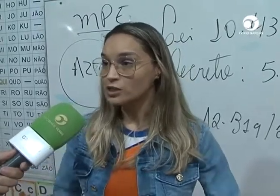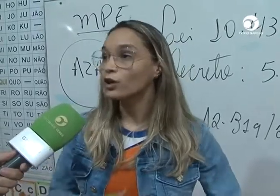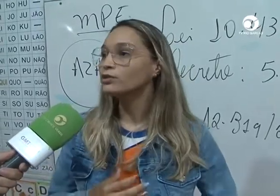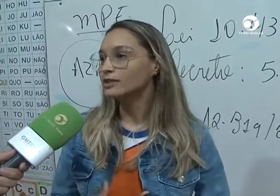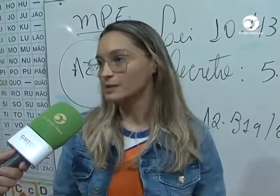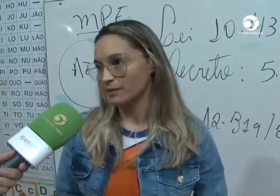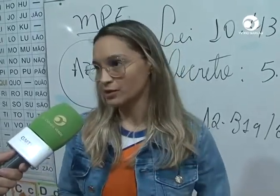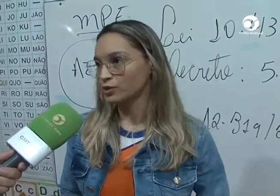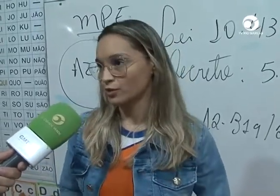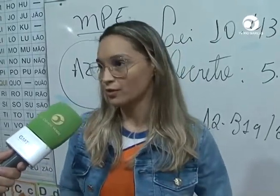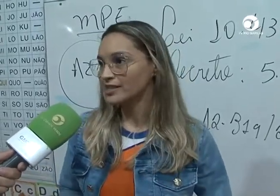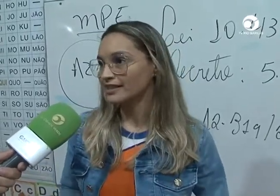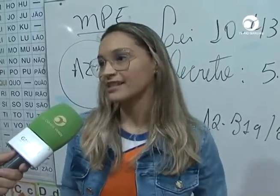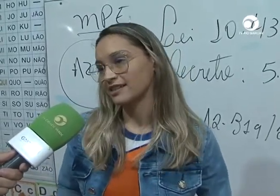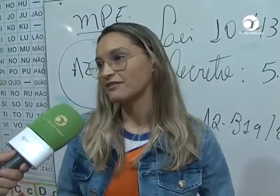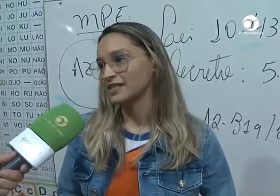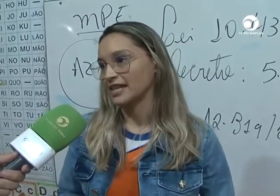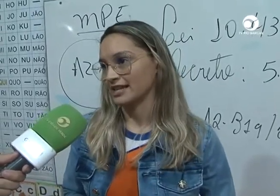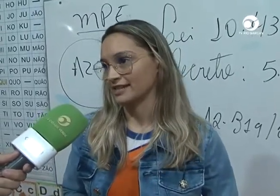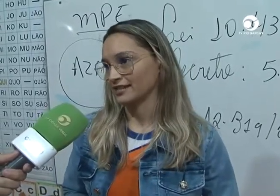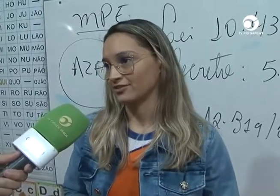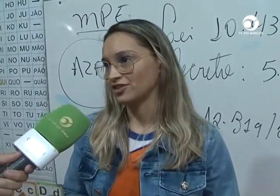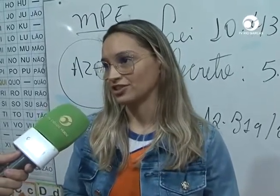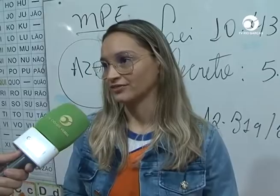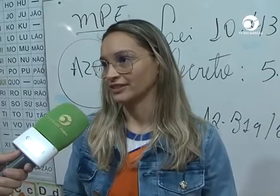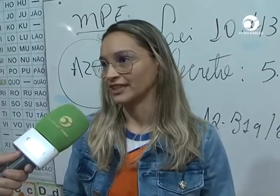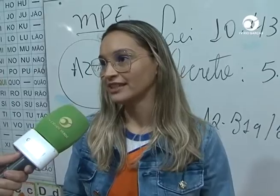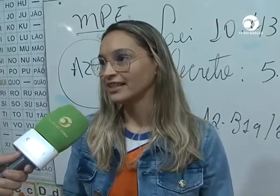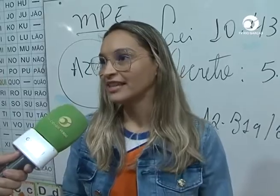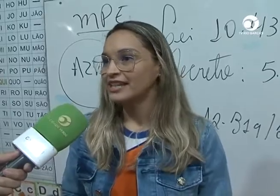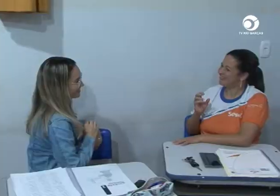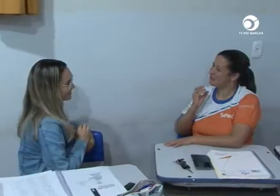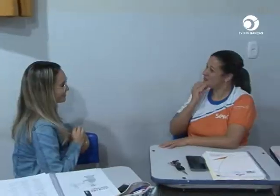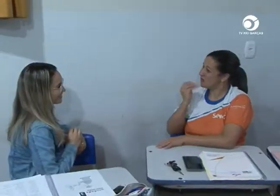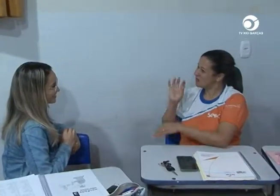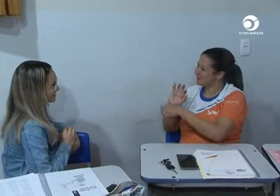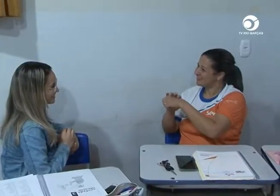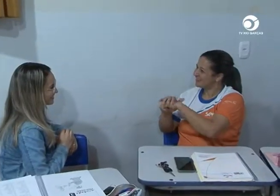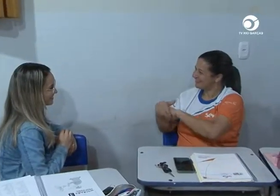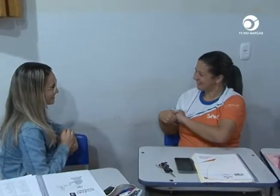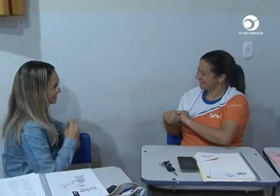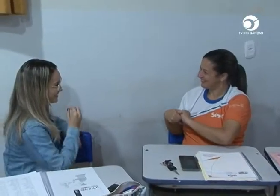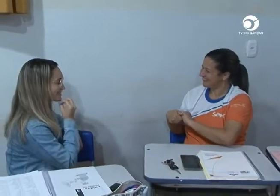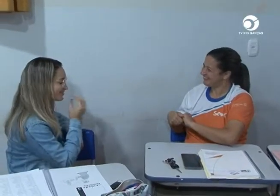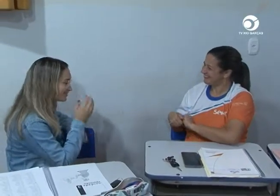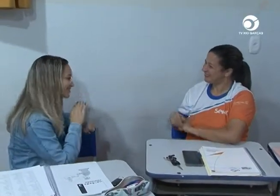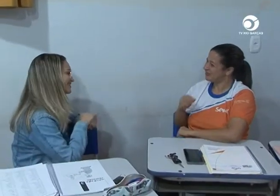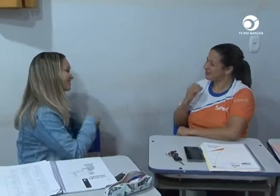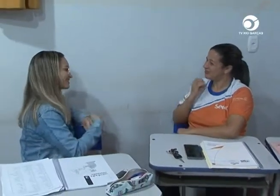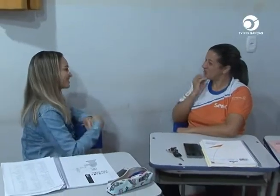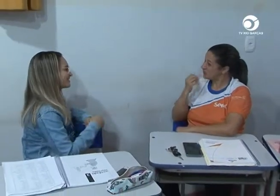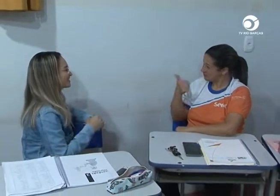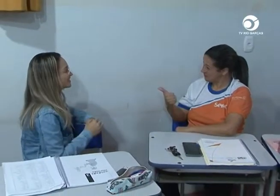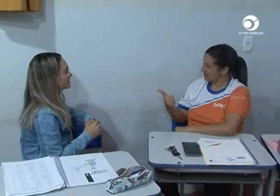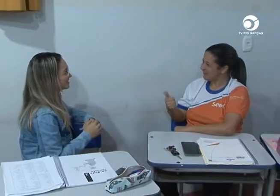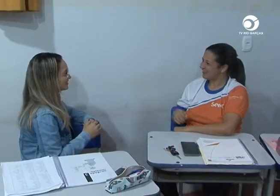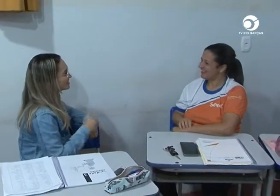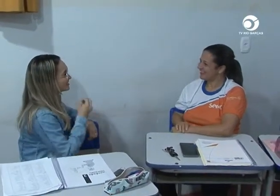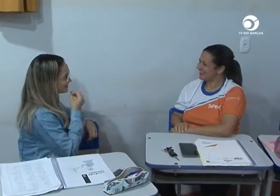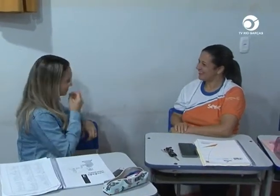as outras pessoas que têm essa deficiência auditiva. Os surdos são pessoas como a gente, eles entendem,